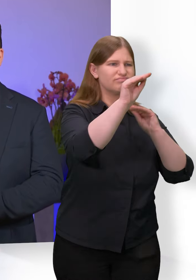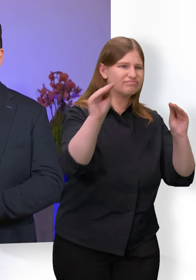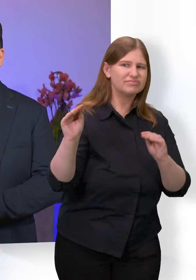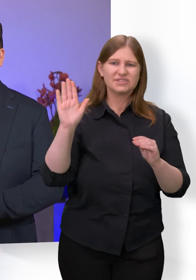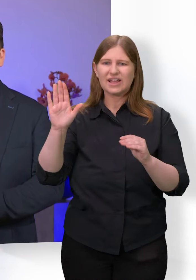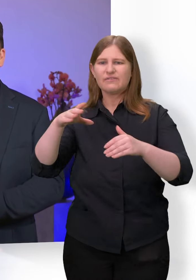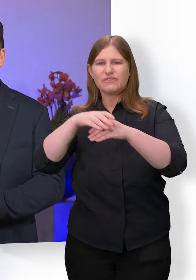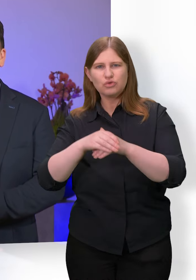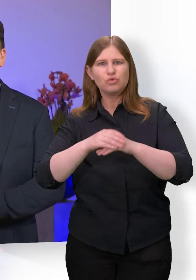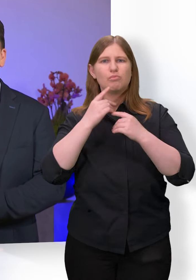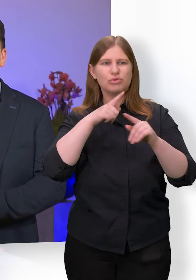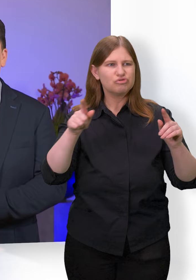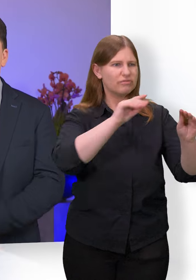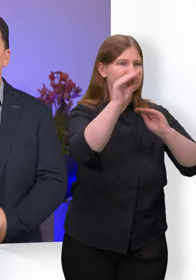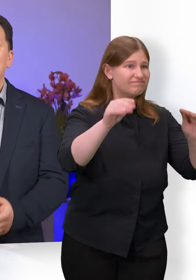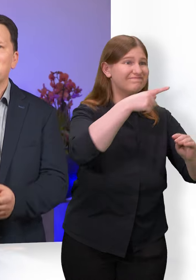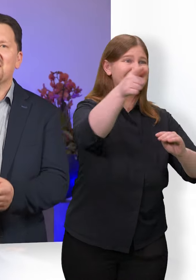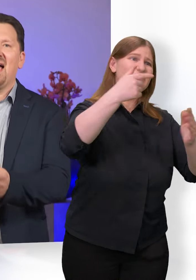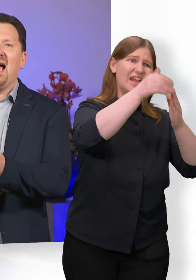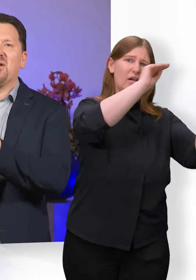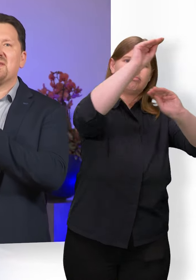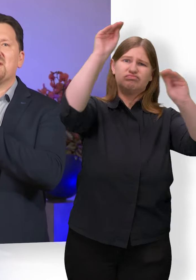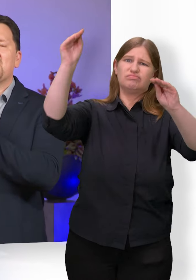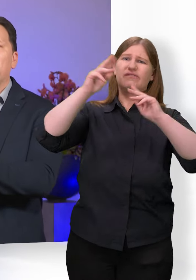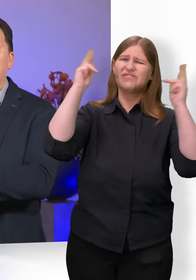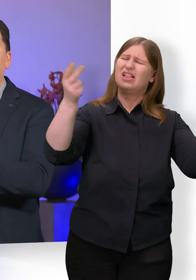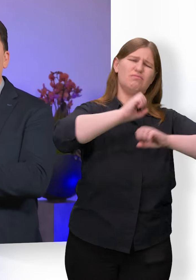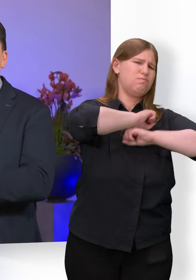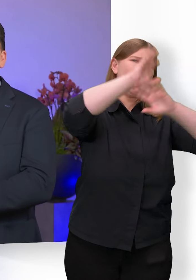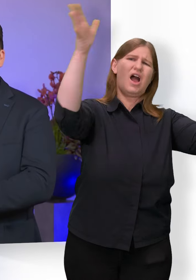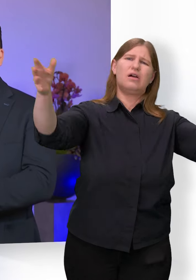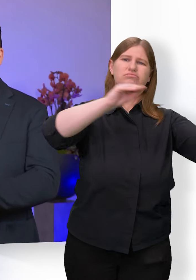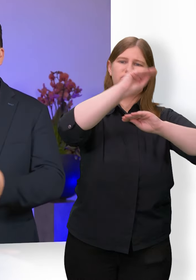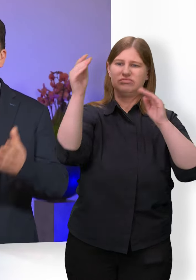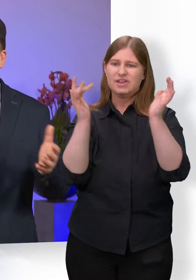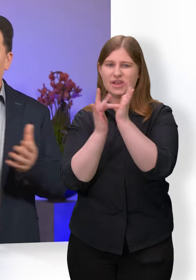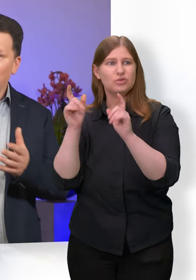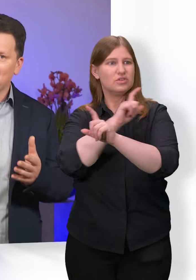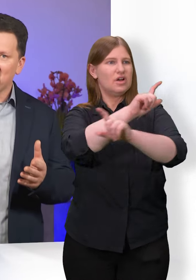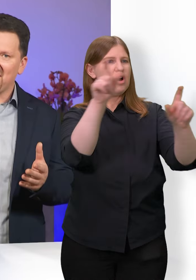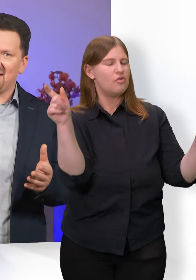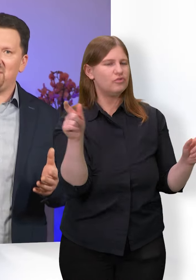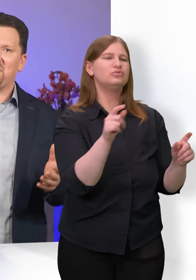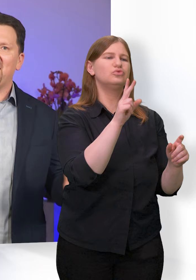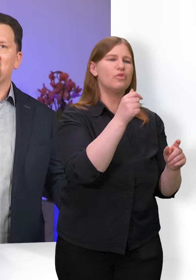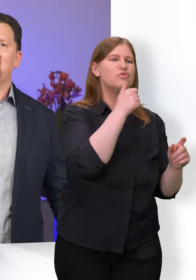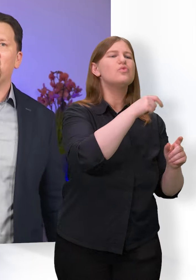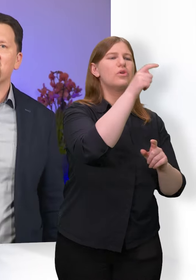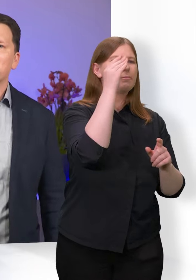zu tragen. Und jetzt hat Jesus aus diesen zwölf jungen Männern noch drei ausgesondert, nämlich Petrus, Jakobus und